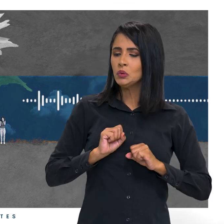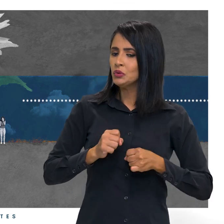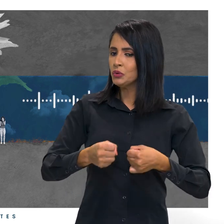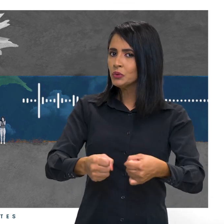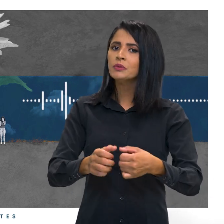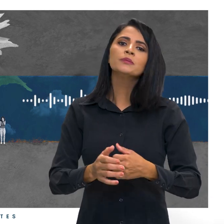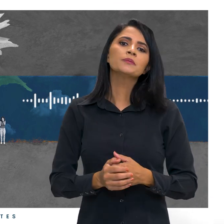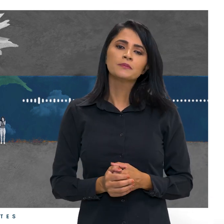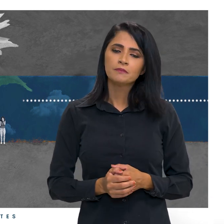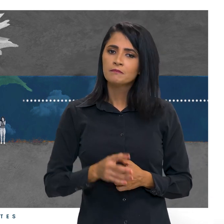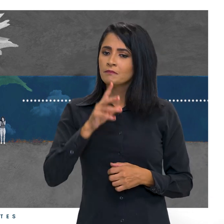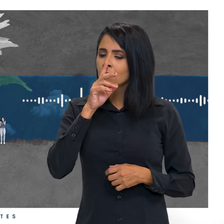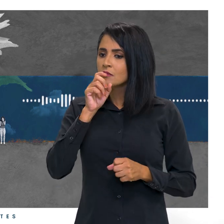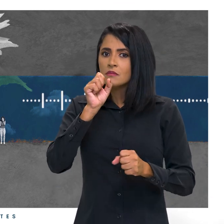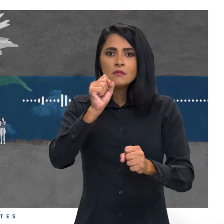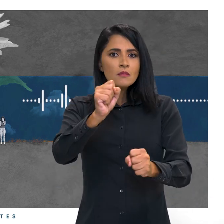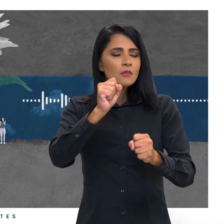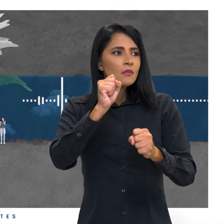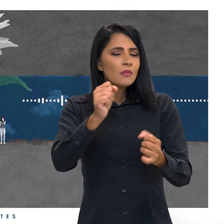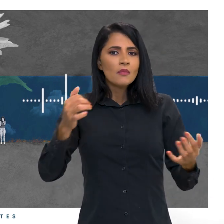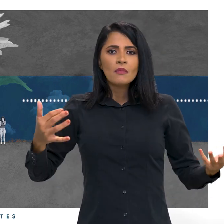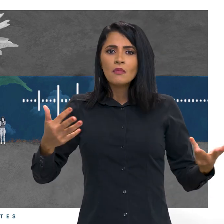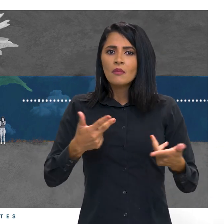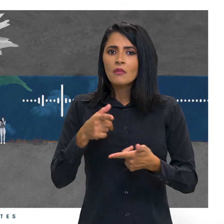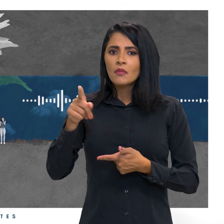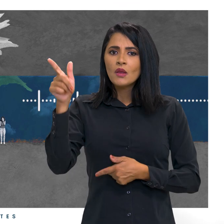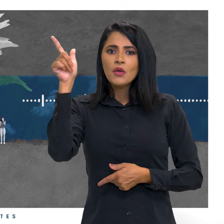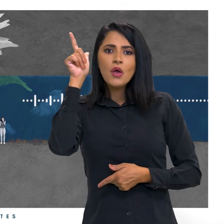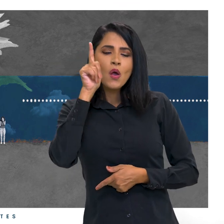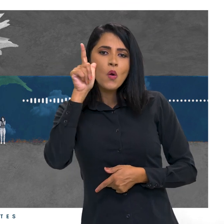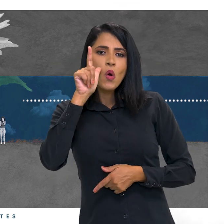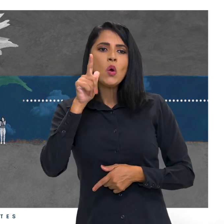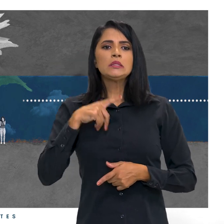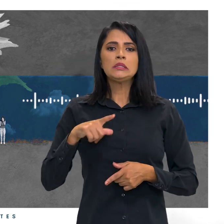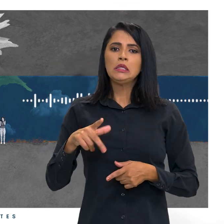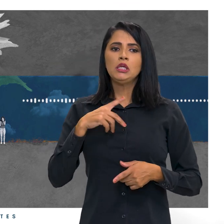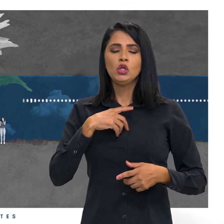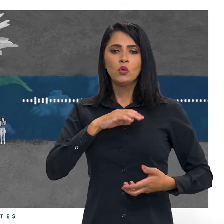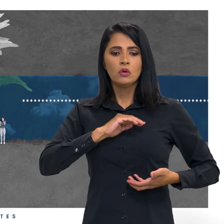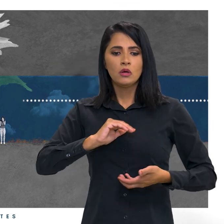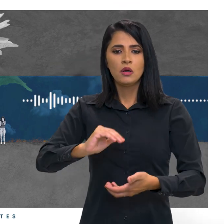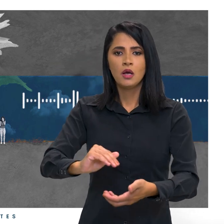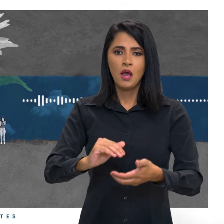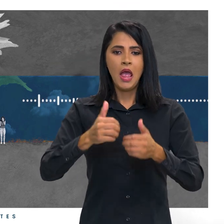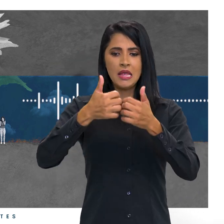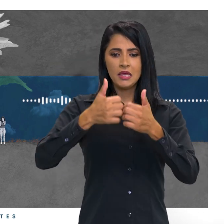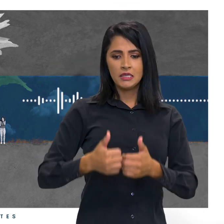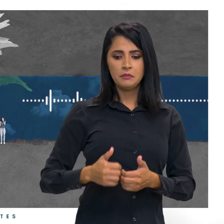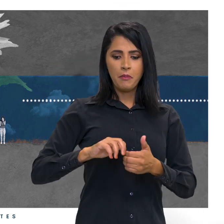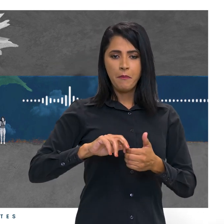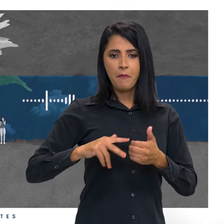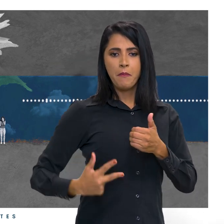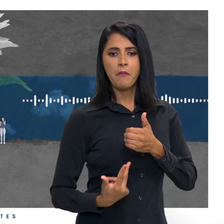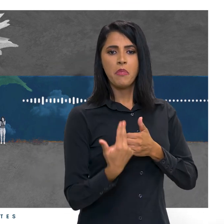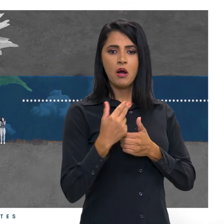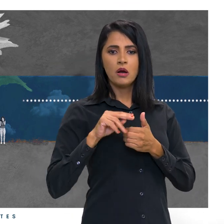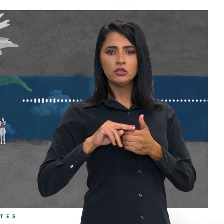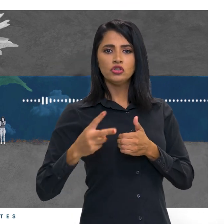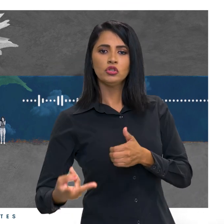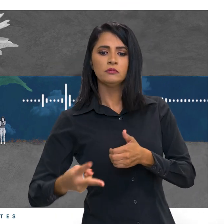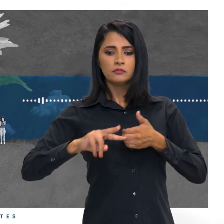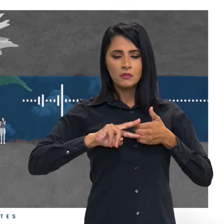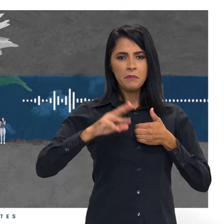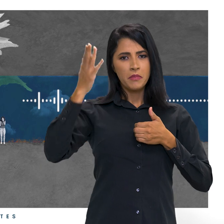Como a força extraordinária, Gabriele conseguiu um transplante de medula óssea. Na época, um procedimento ainda experimental